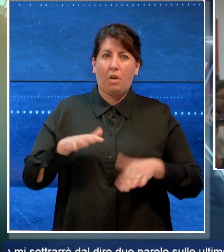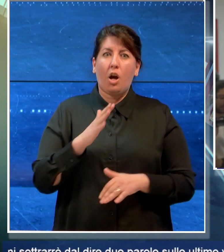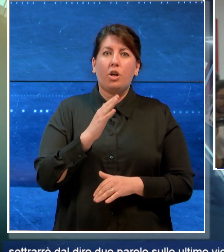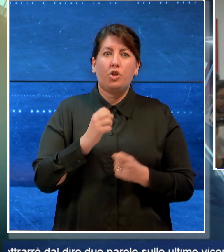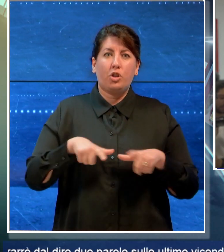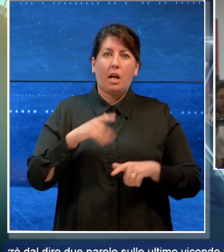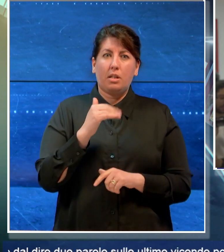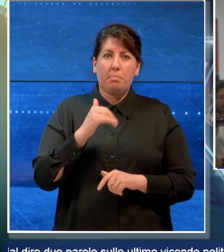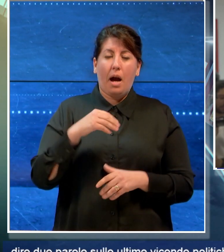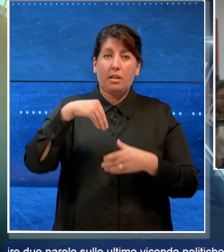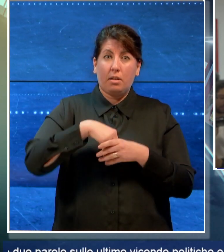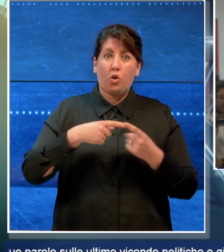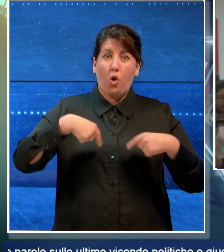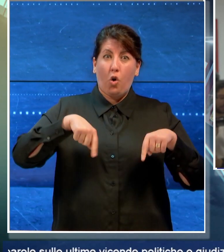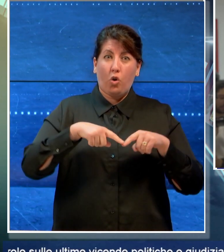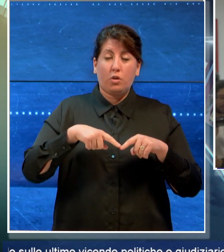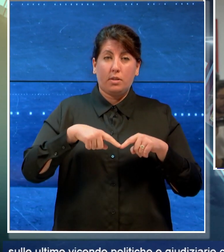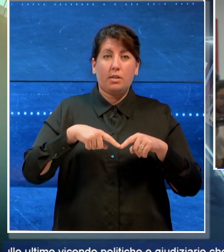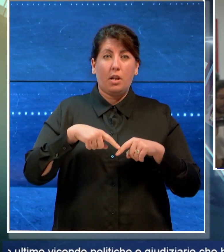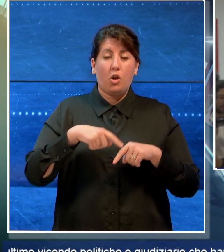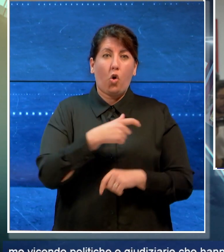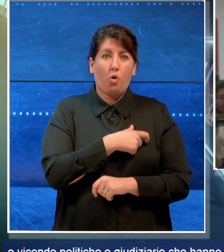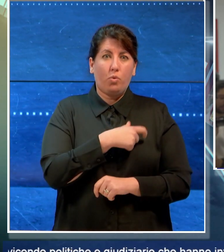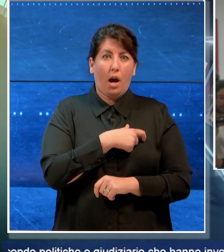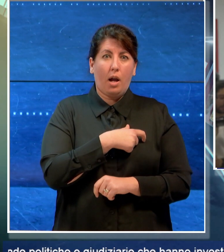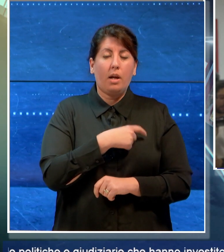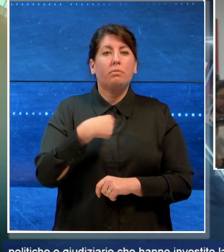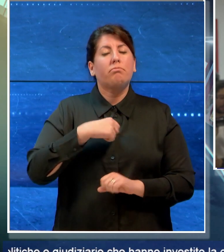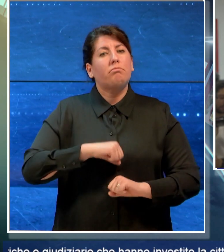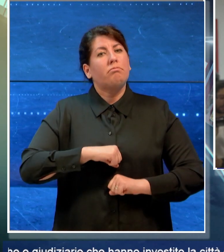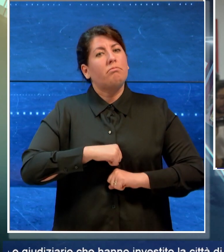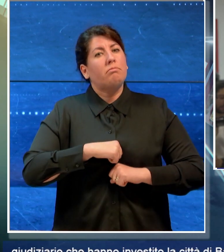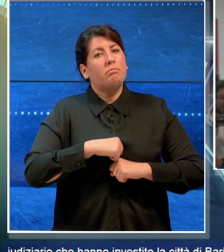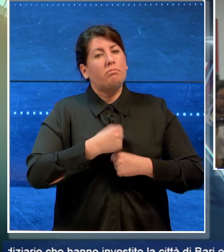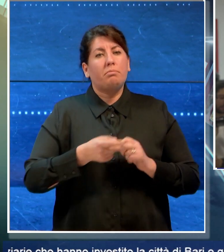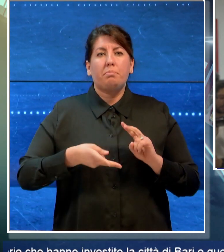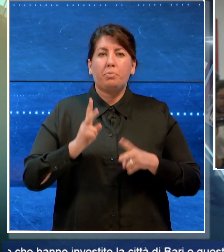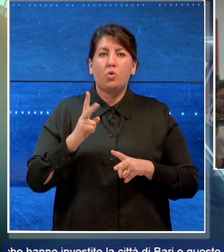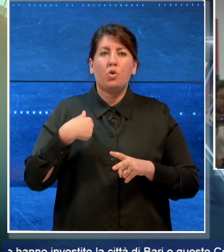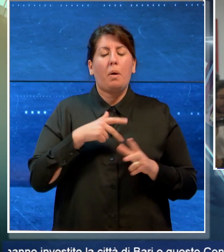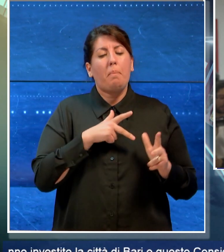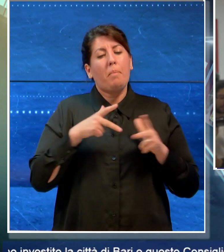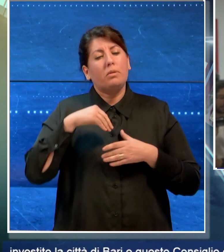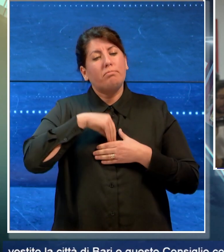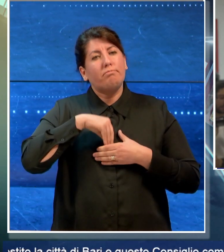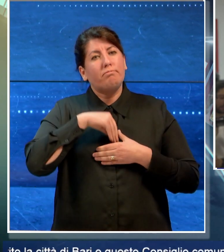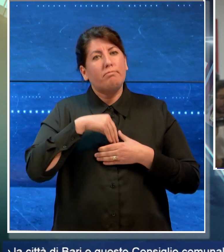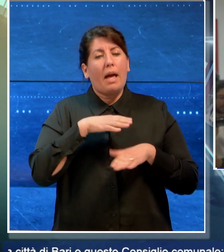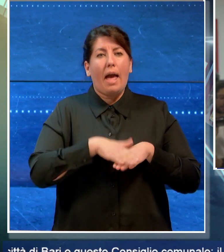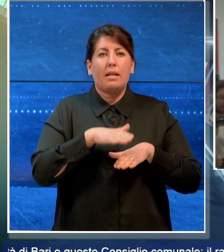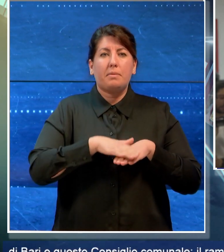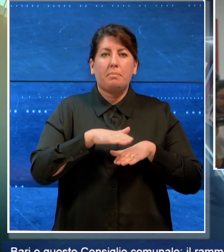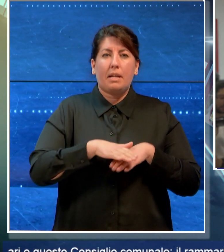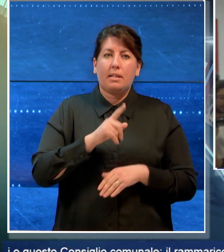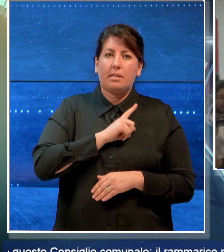Consiglio Comunale. Il rammarico più grande che porterò con me di questa esperienza